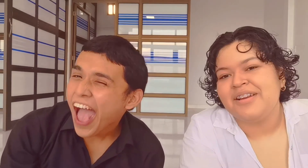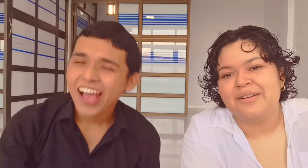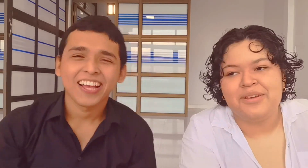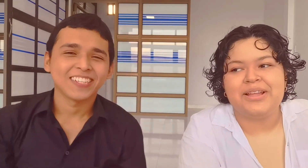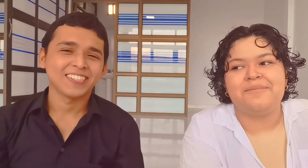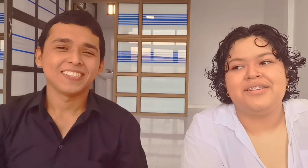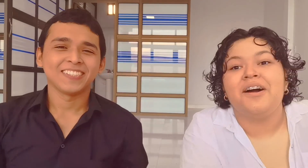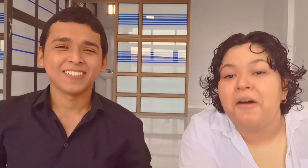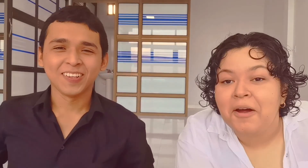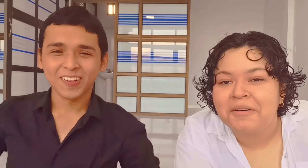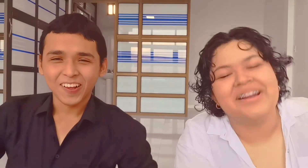Chao